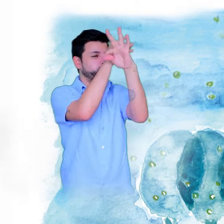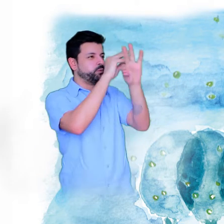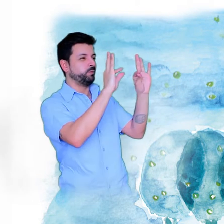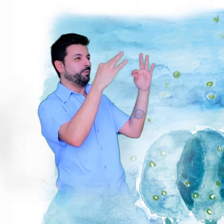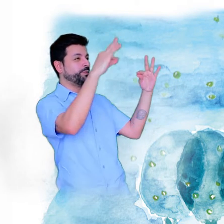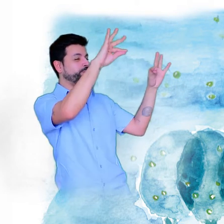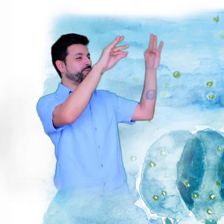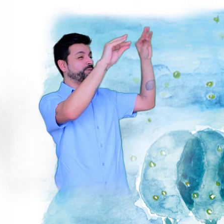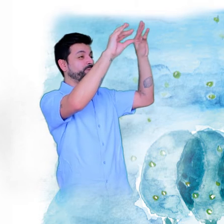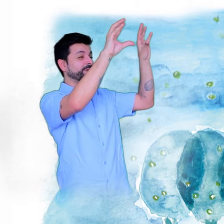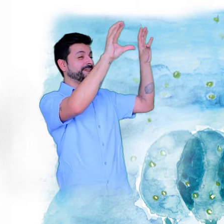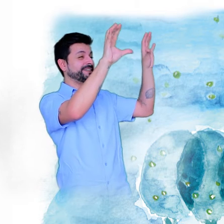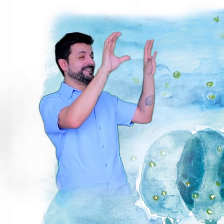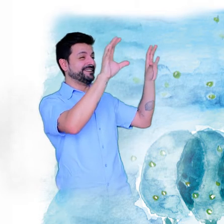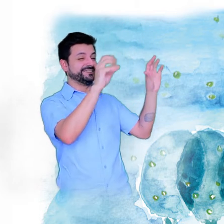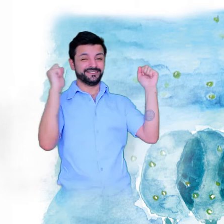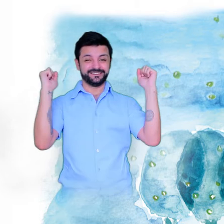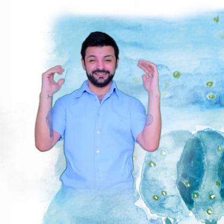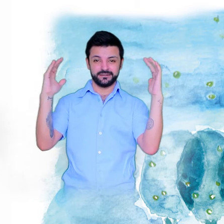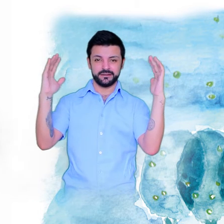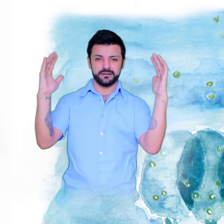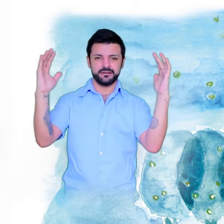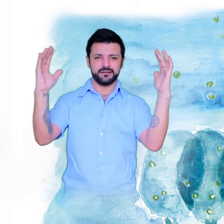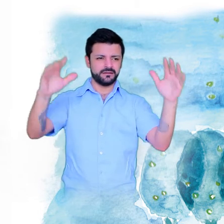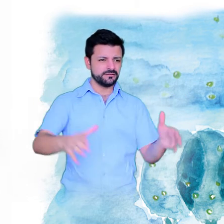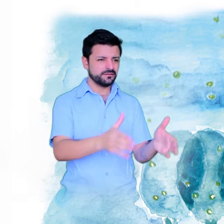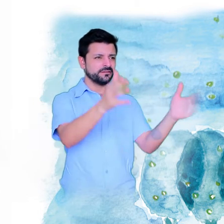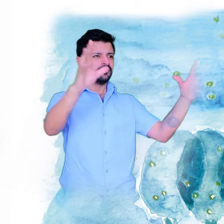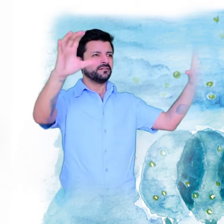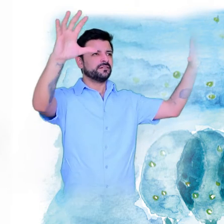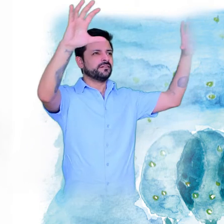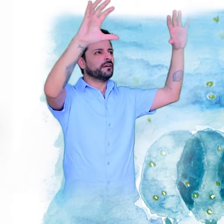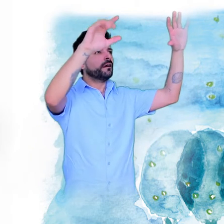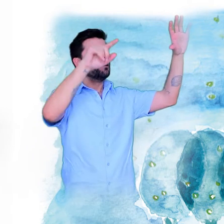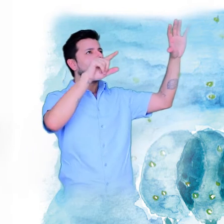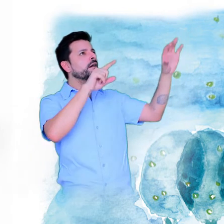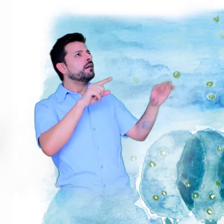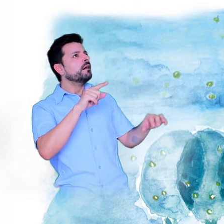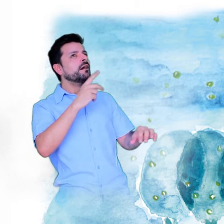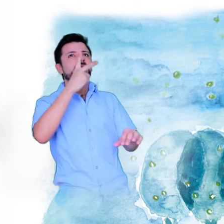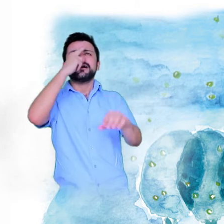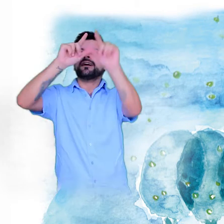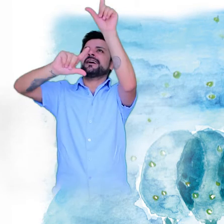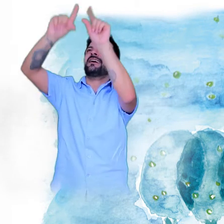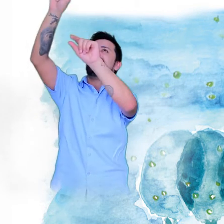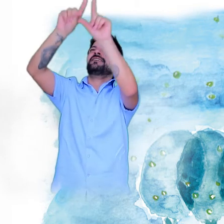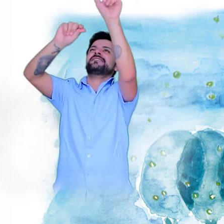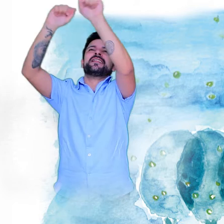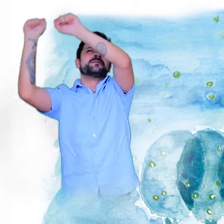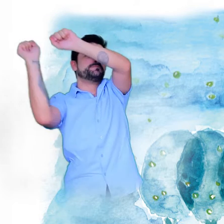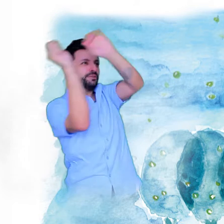Campos. As Árvores, ao vê-las, me parecem um céu repleto de estrelas.